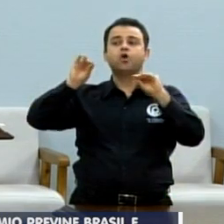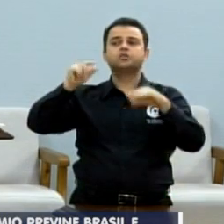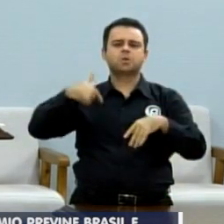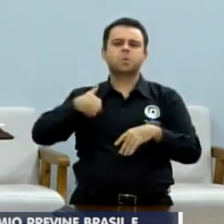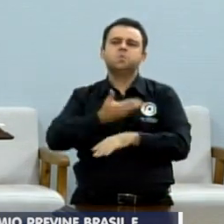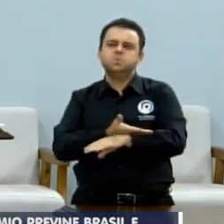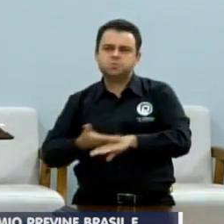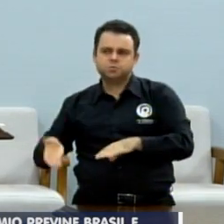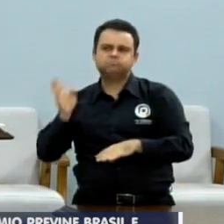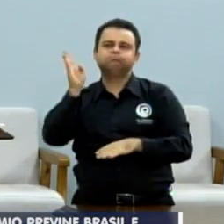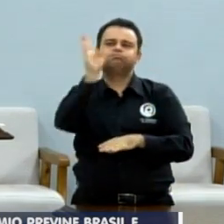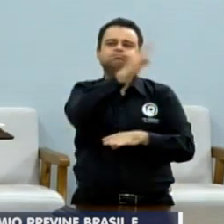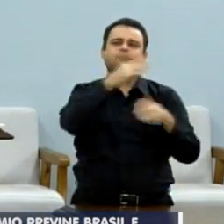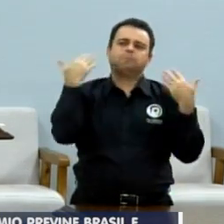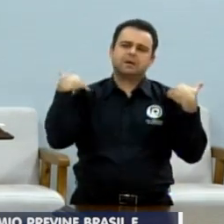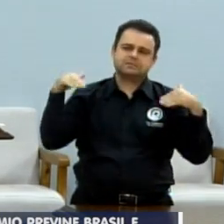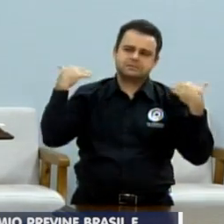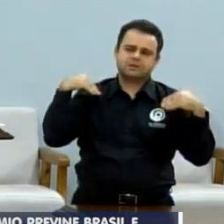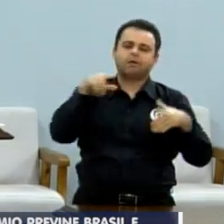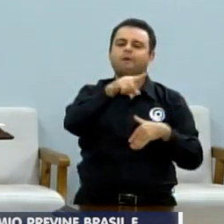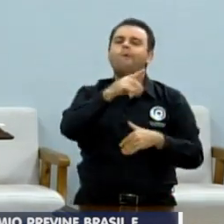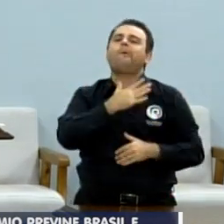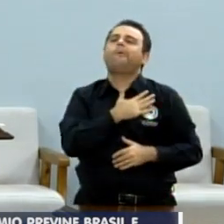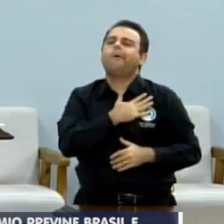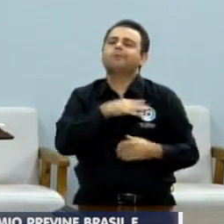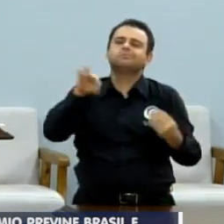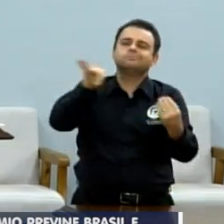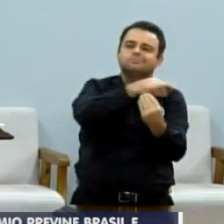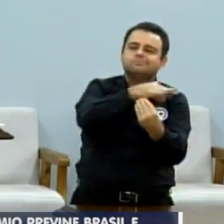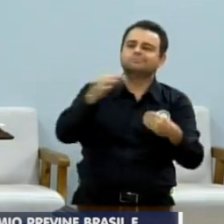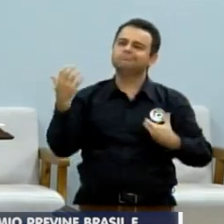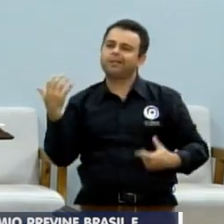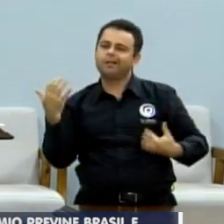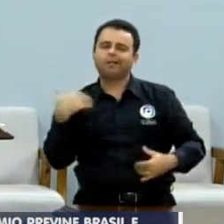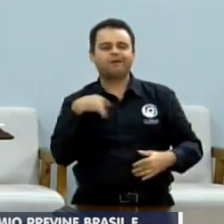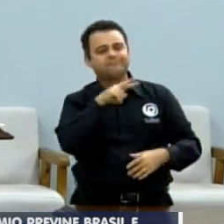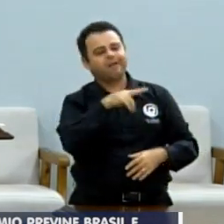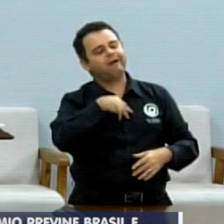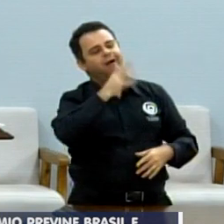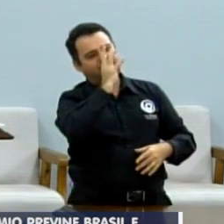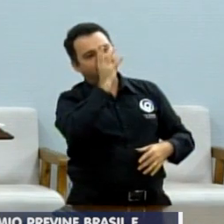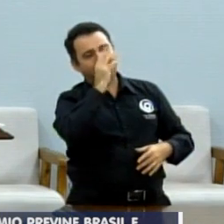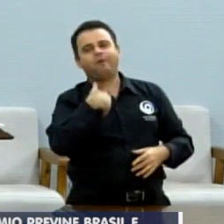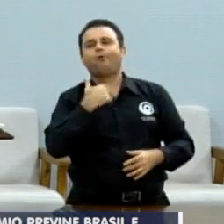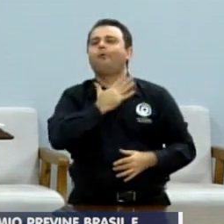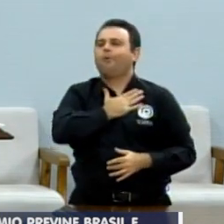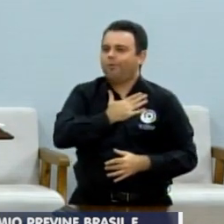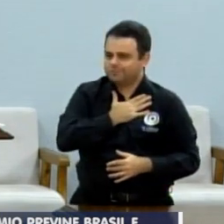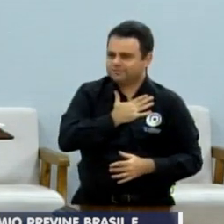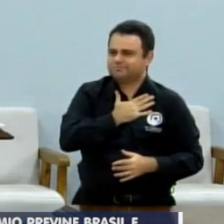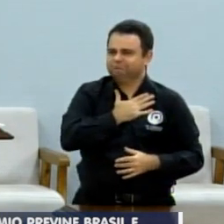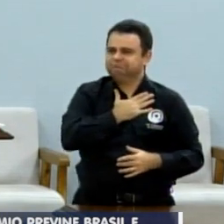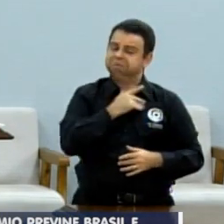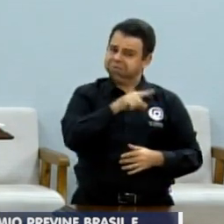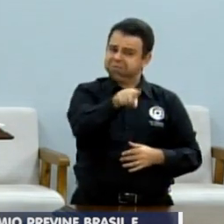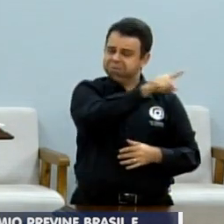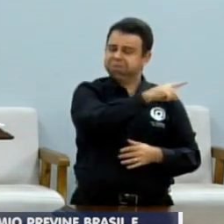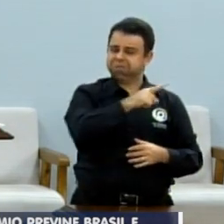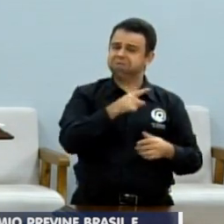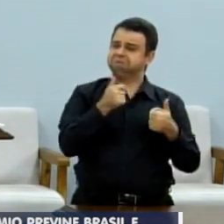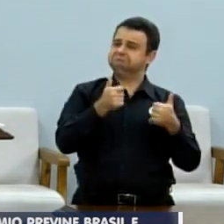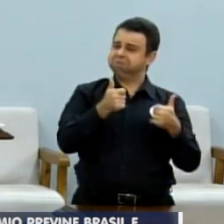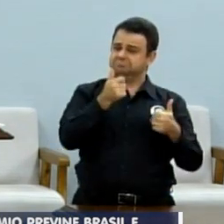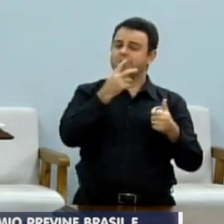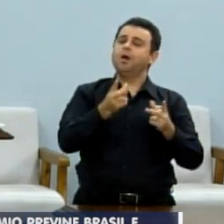aprecio uma boa música, né, e vocês são merecedores, muito mais que isso. Então, em